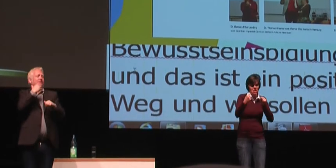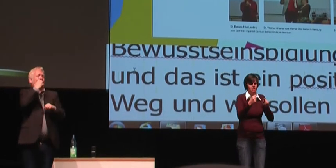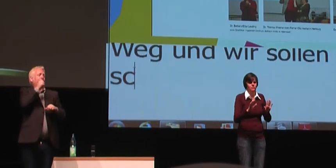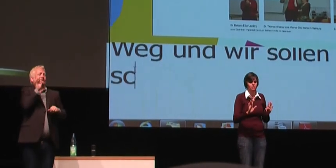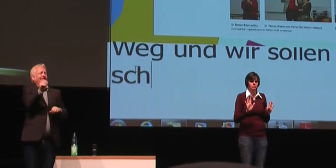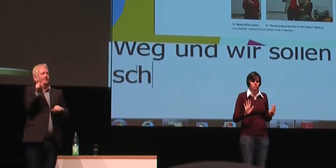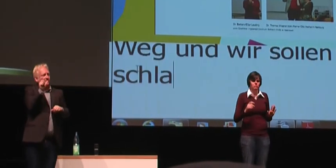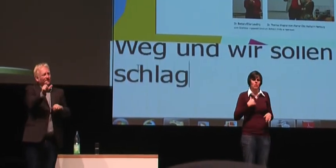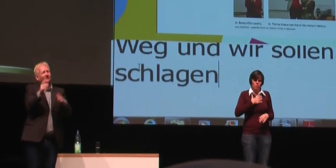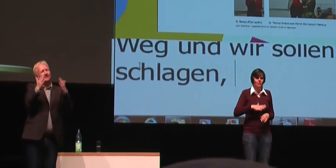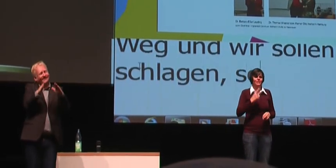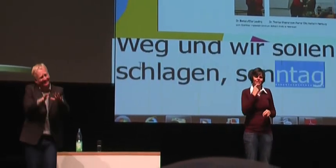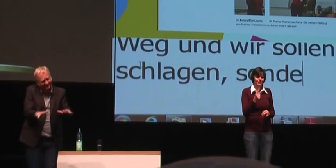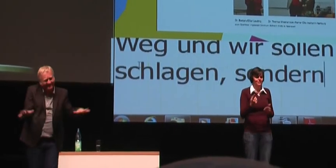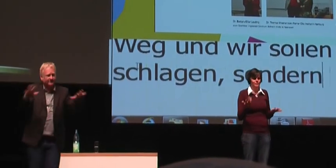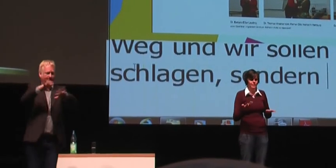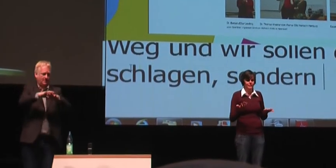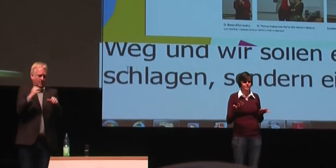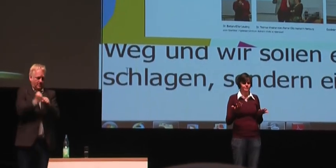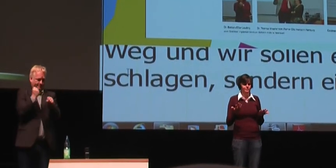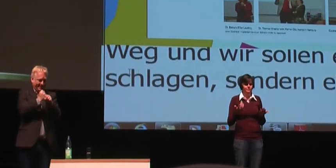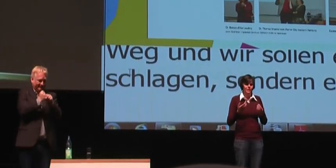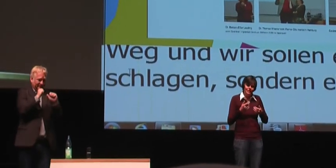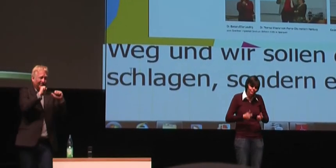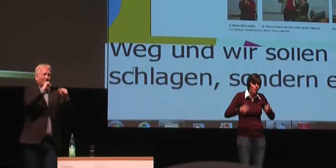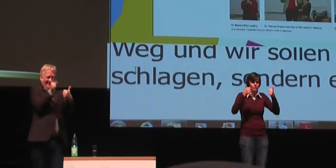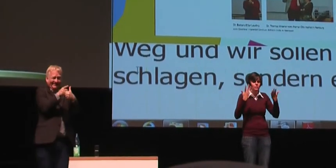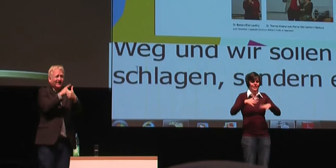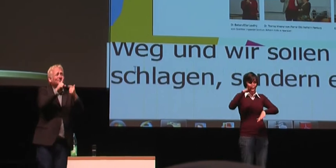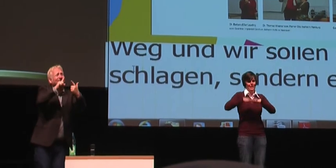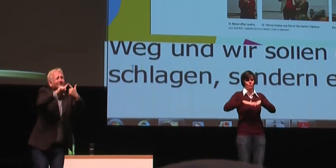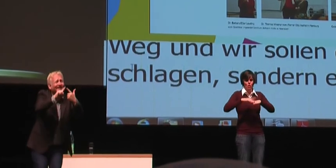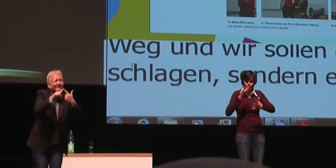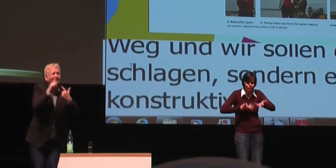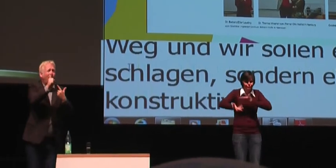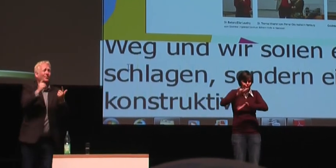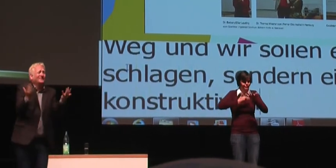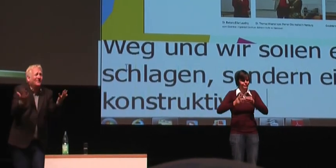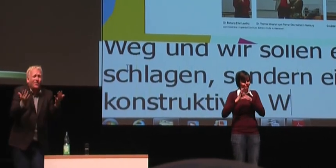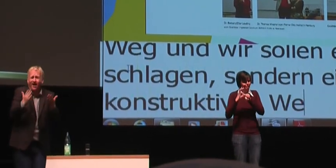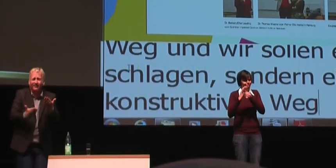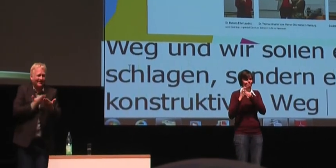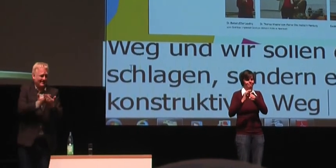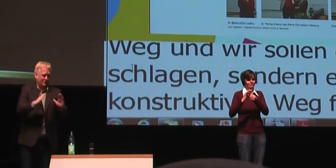konstruktiven Weg zu finden. Und wir sollten Netzwerkarbeit betreiben und gemeinsam zusammenarbeiten.